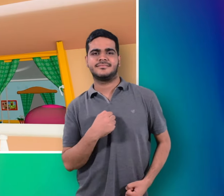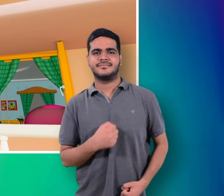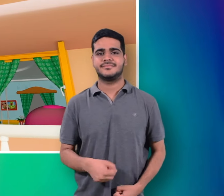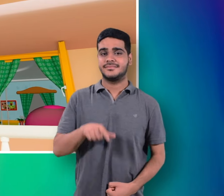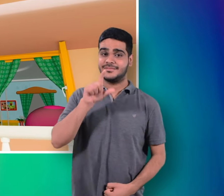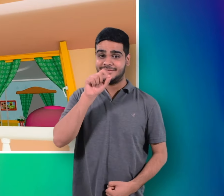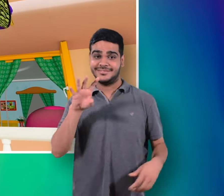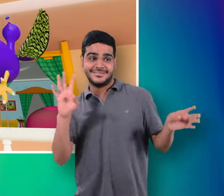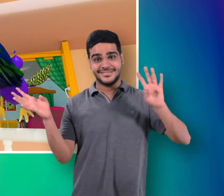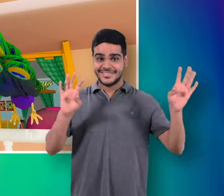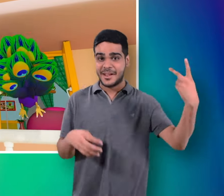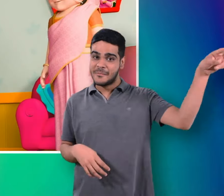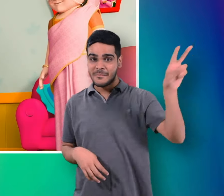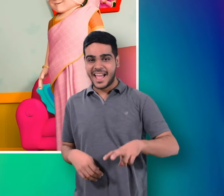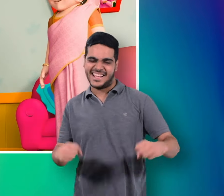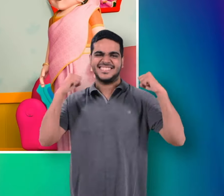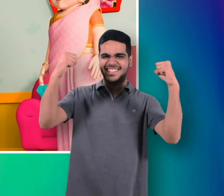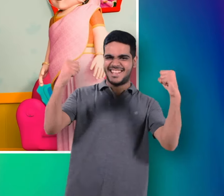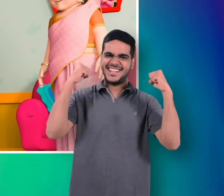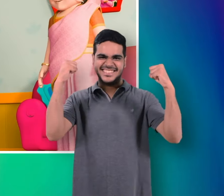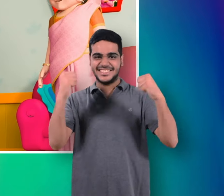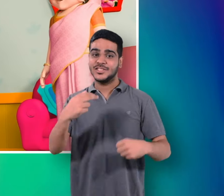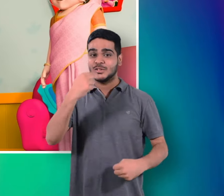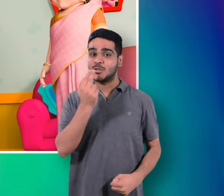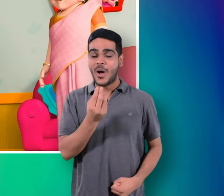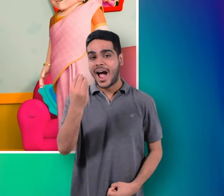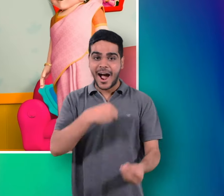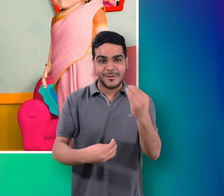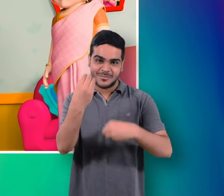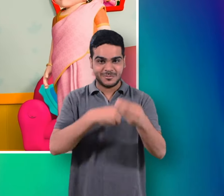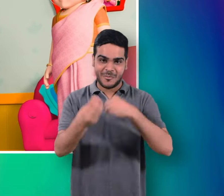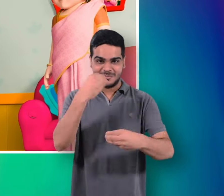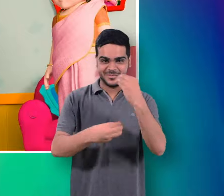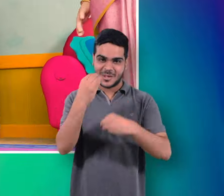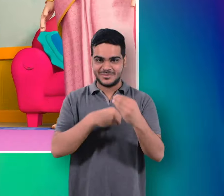मोरनी आ गई ये चाकलेट खरेंगे